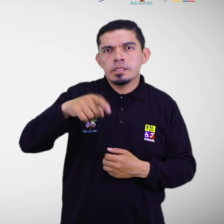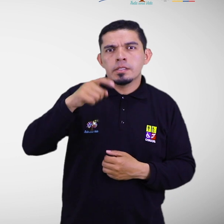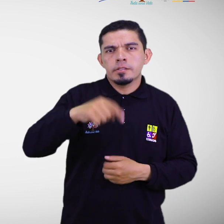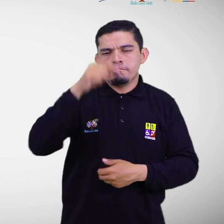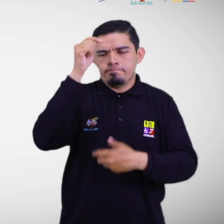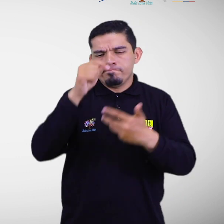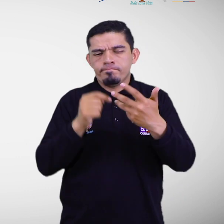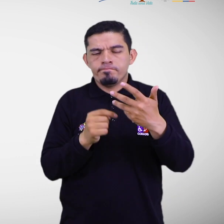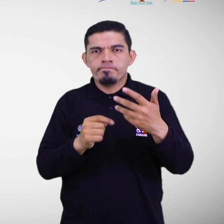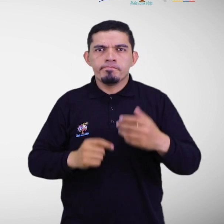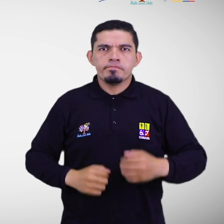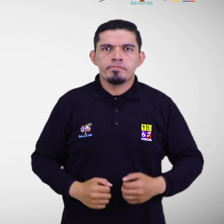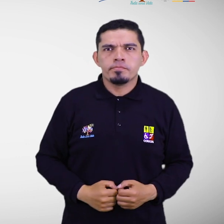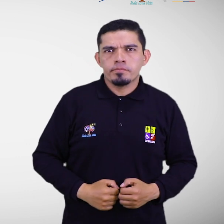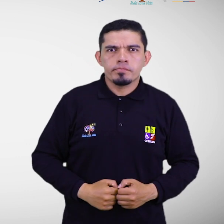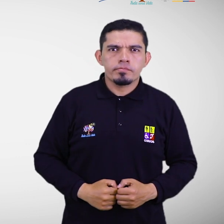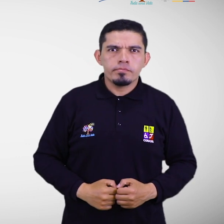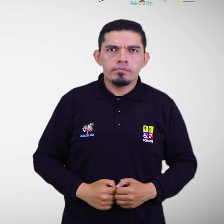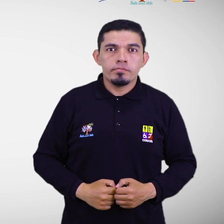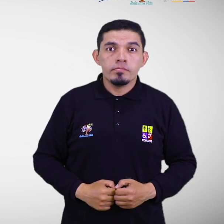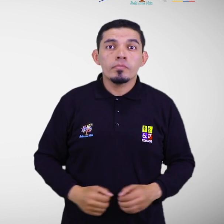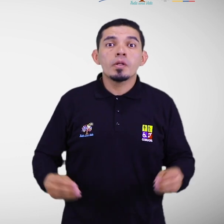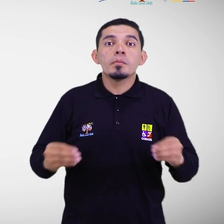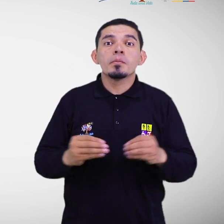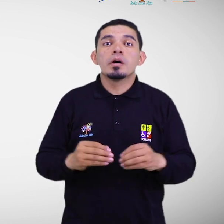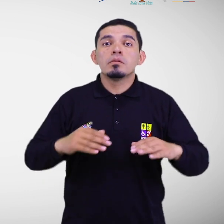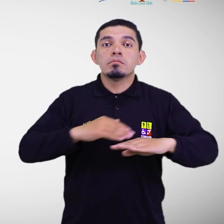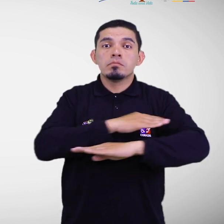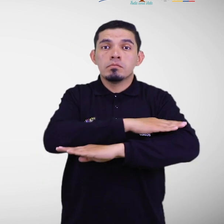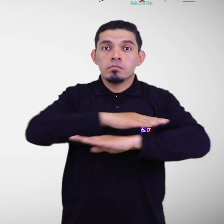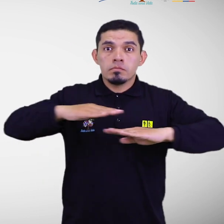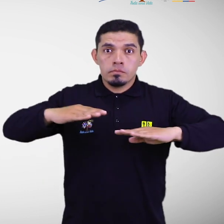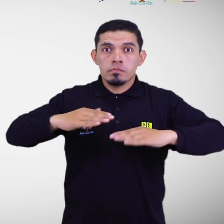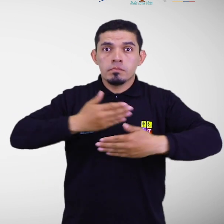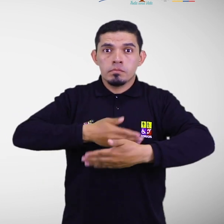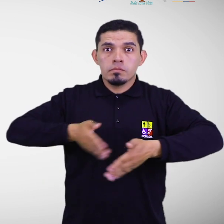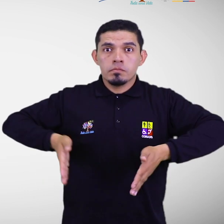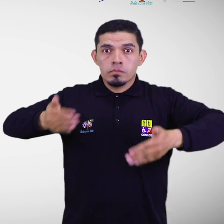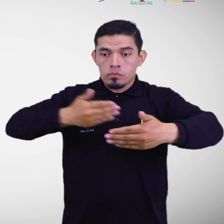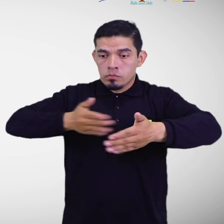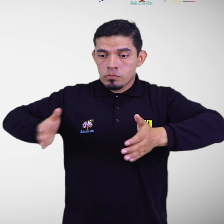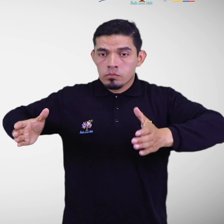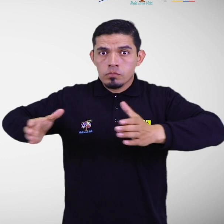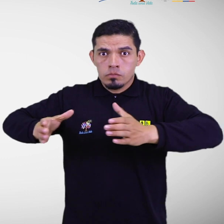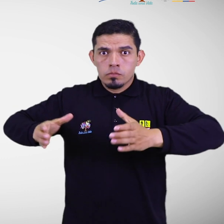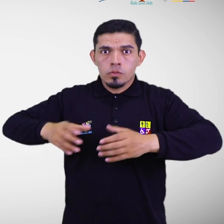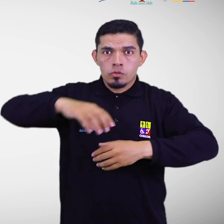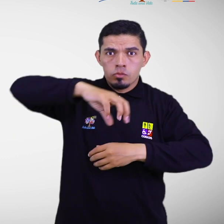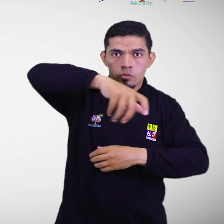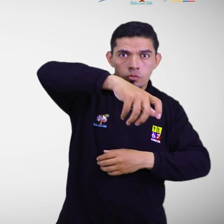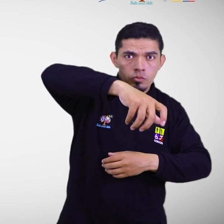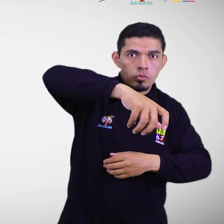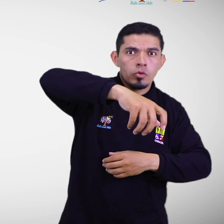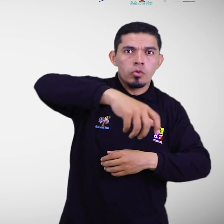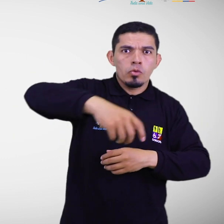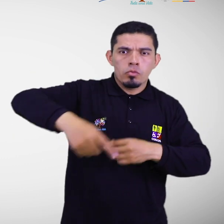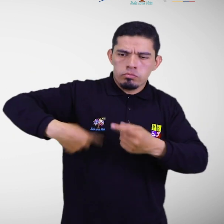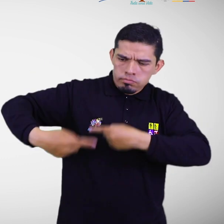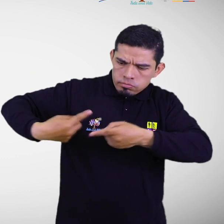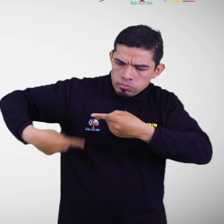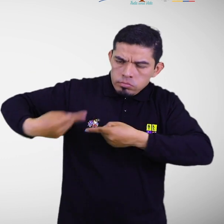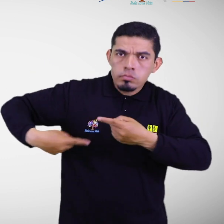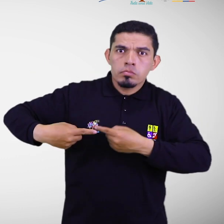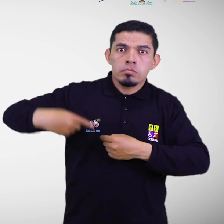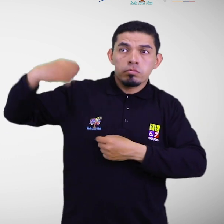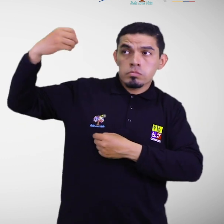las siguientes acciones. Diseñar instalaciones de abastecimiento de agua, tales como grifos, bombas de agua y duchas.